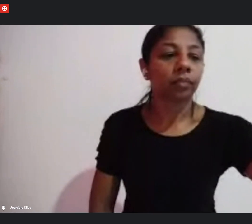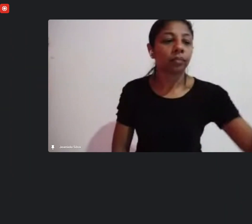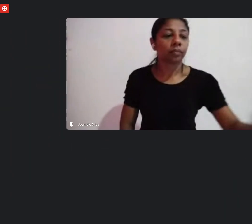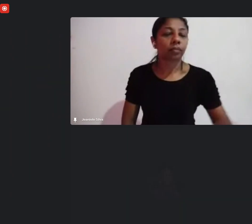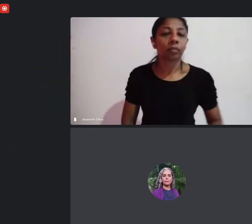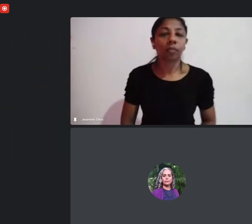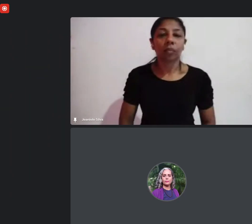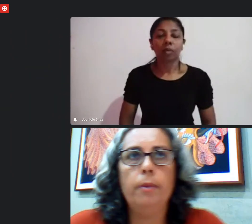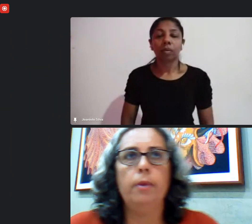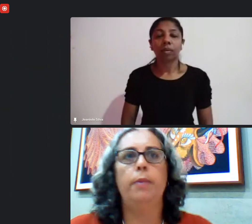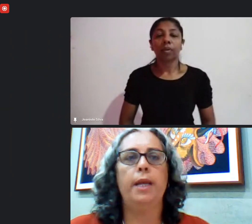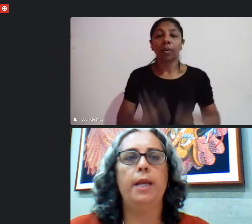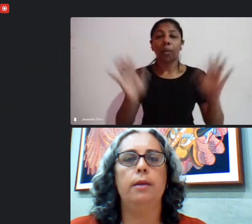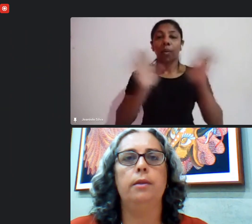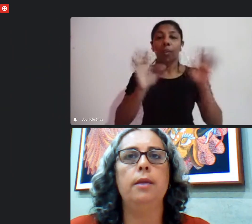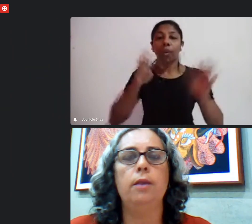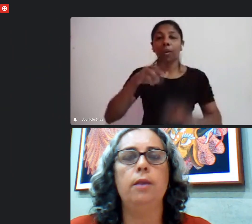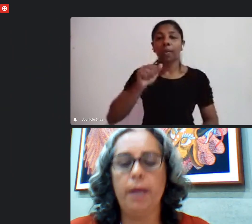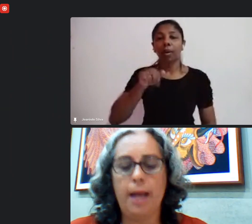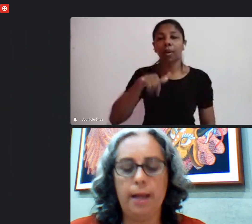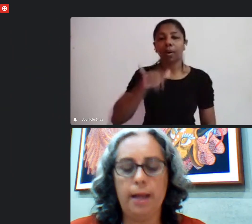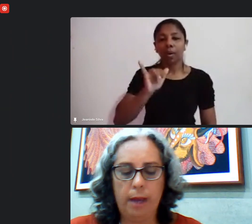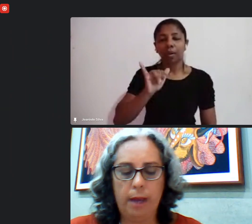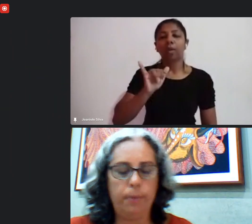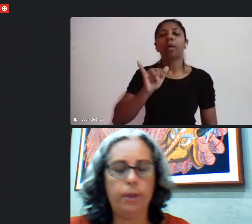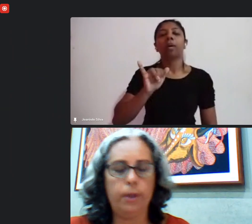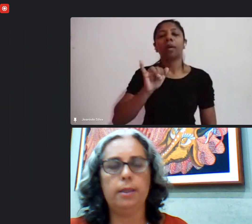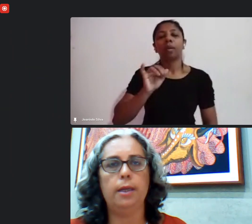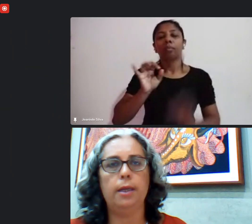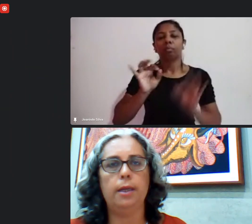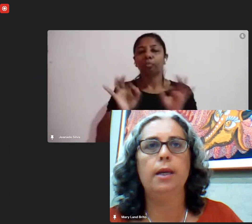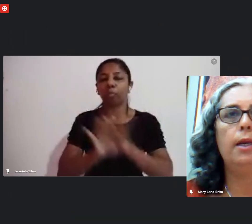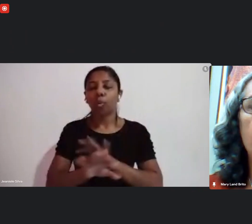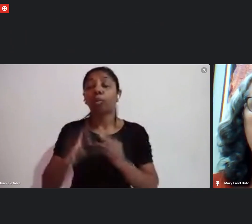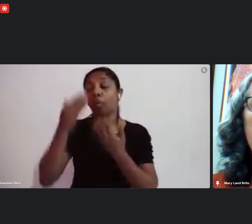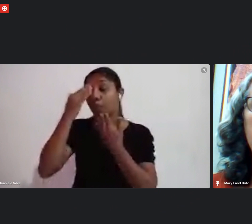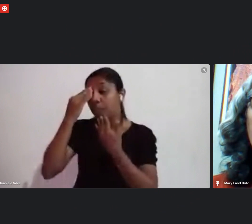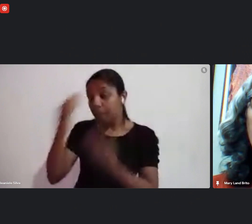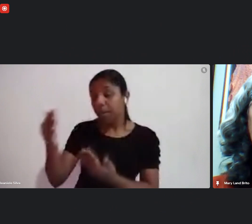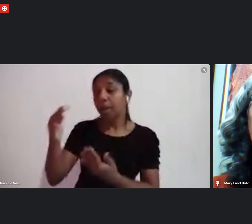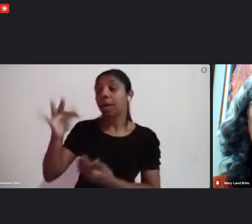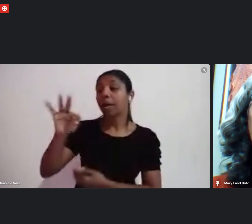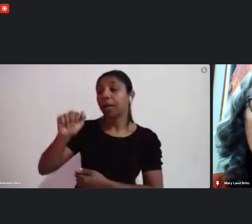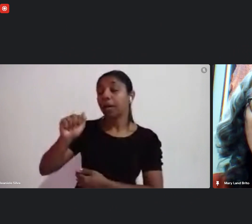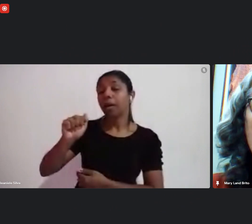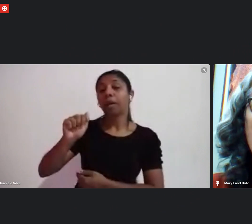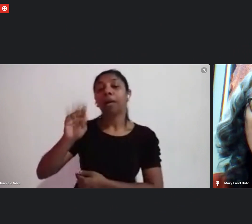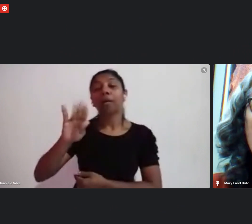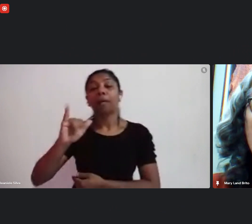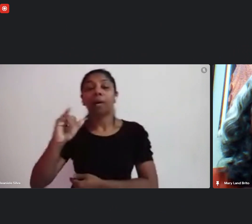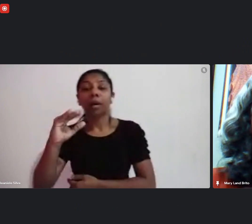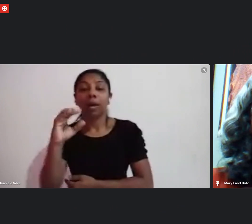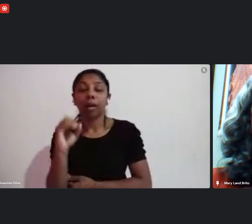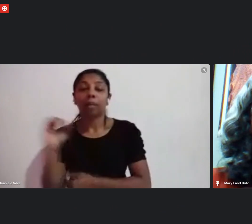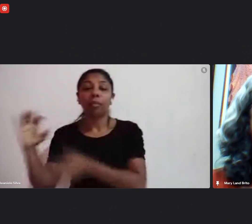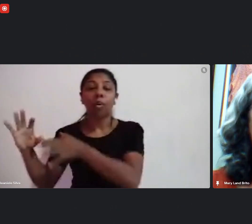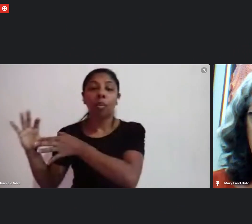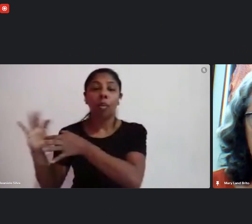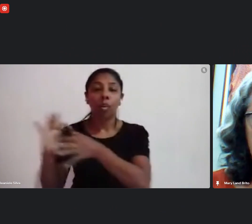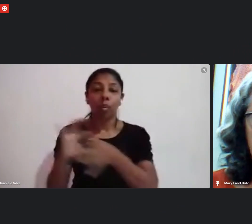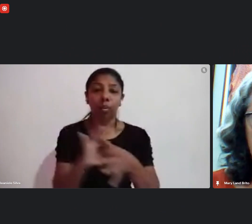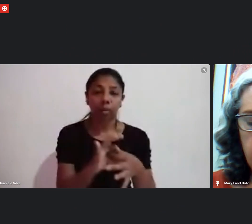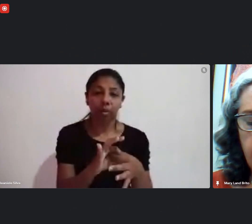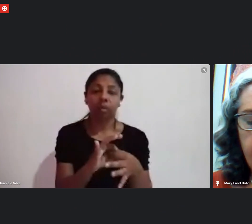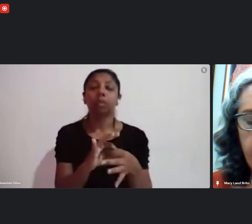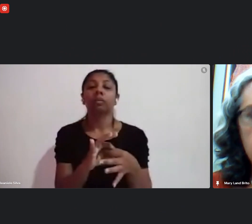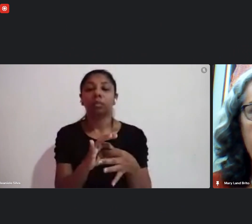Oi, Maure. Sim, sim, obrigada, Fábio, por essa contextualização, e aí tem várias